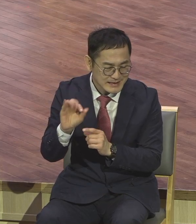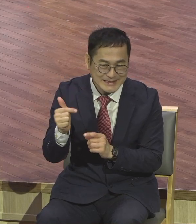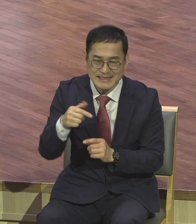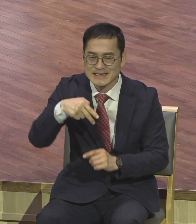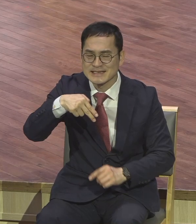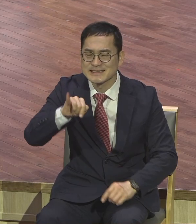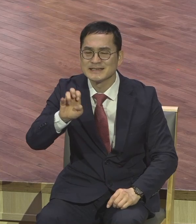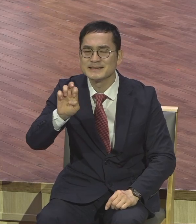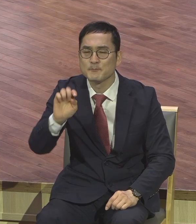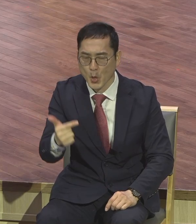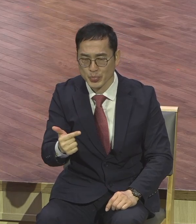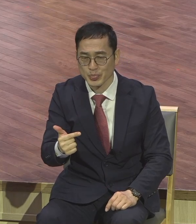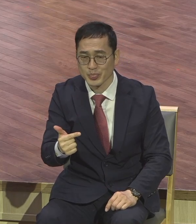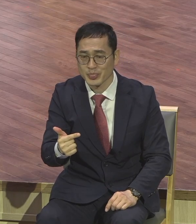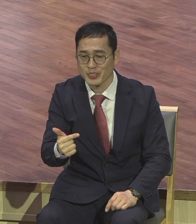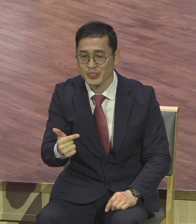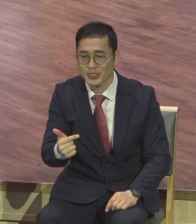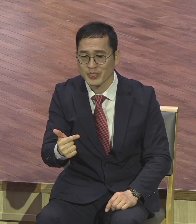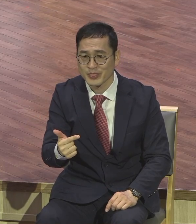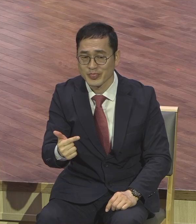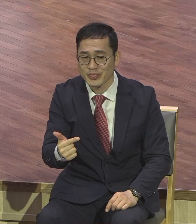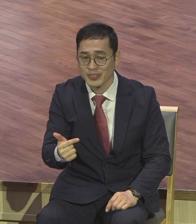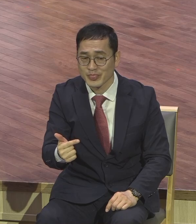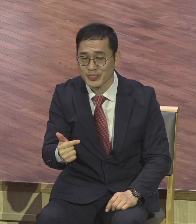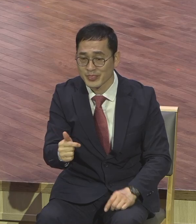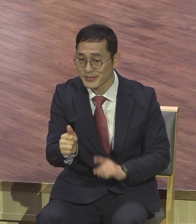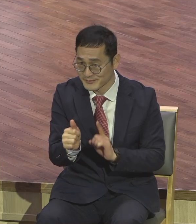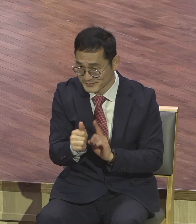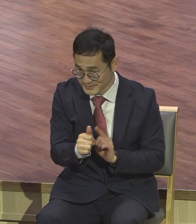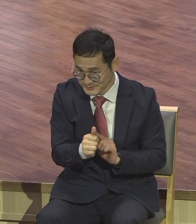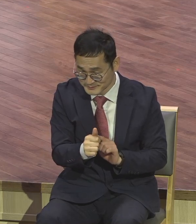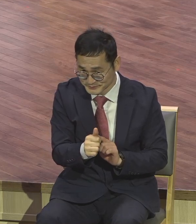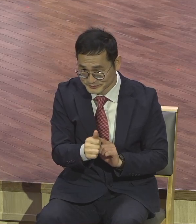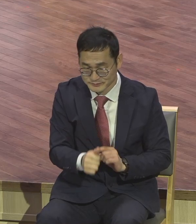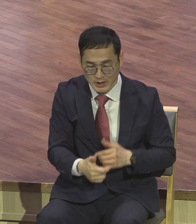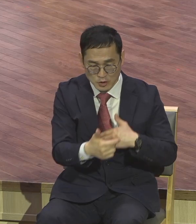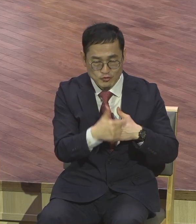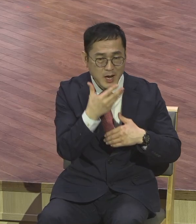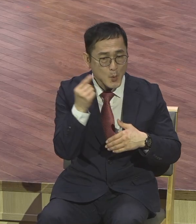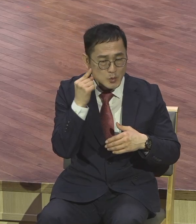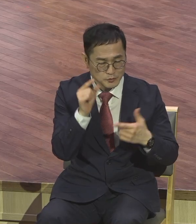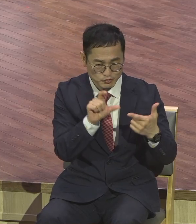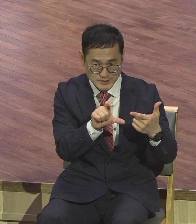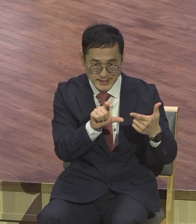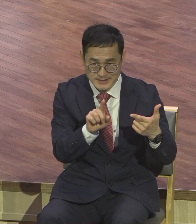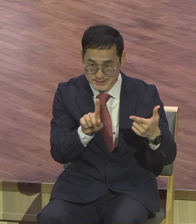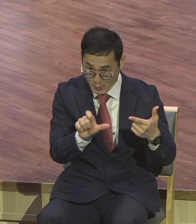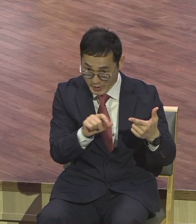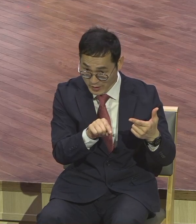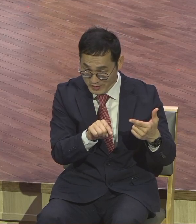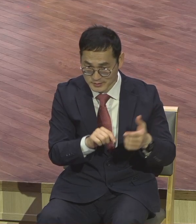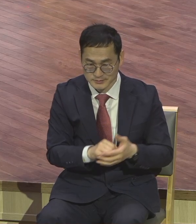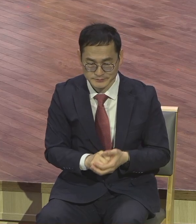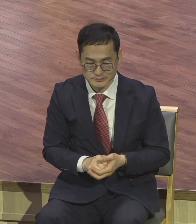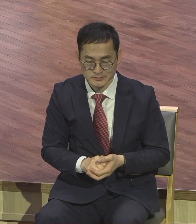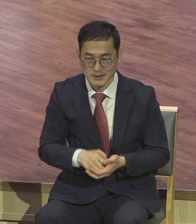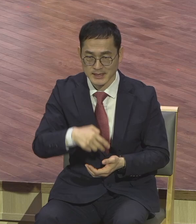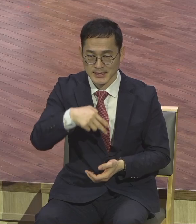한 가지 알 수 있는 단어가 있습니다. 누가 보면 6장 15절에 보면 세롯이라는 시몬이라고